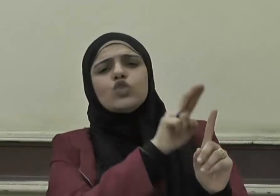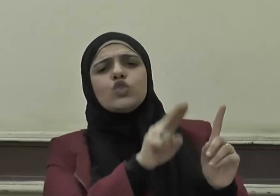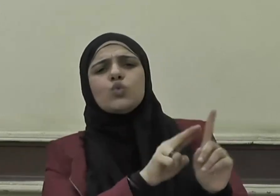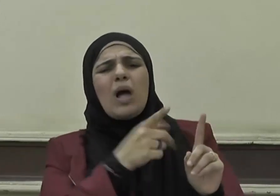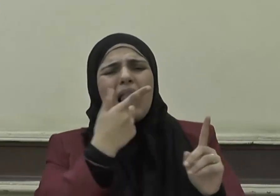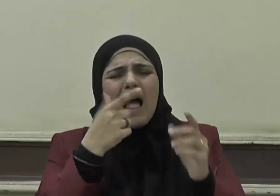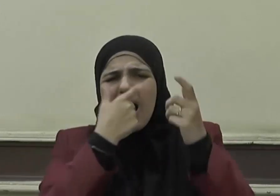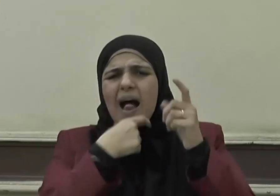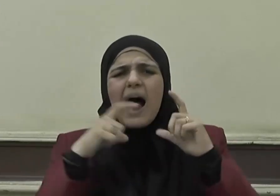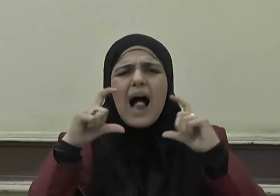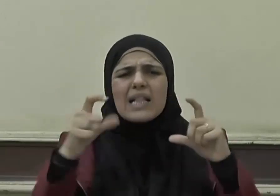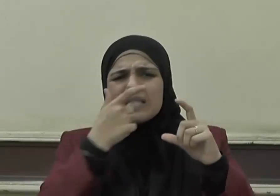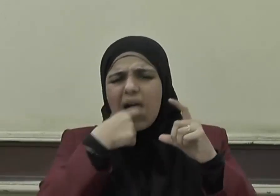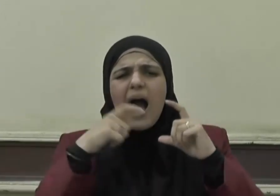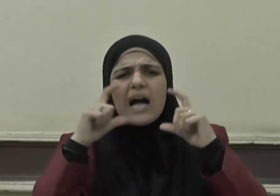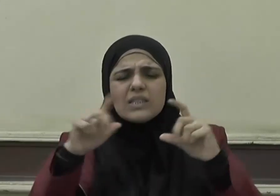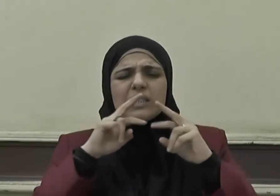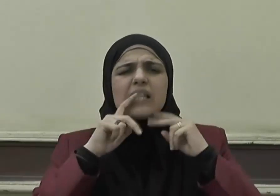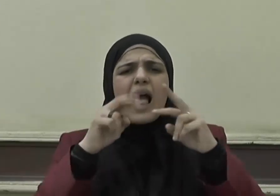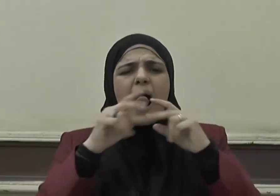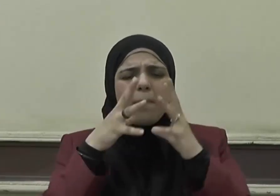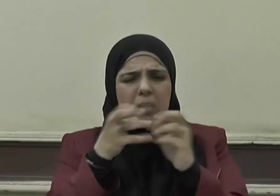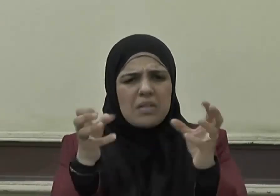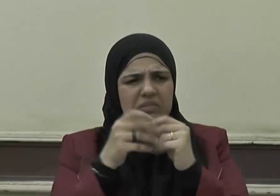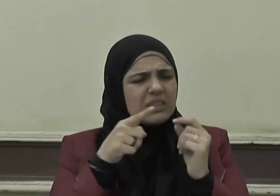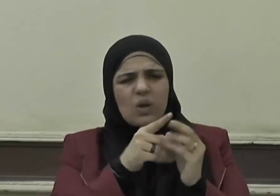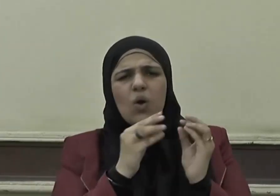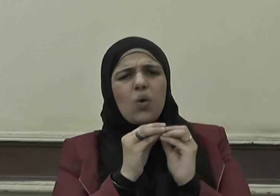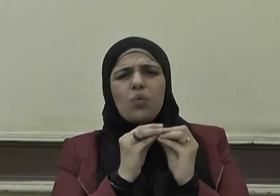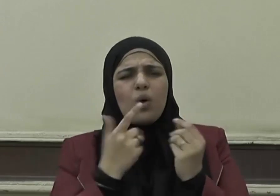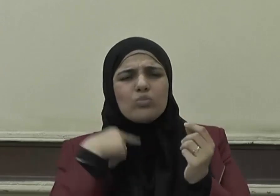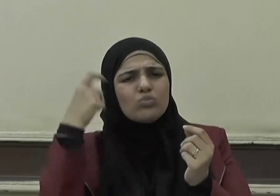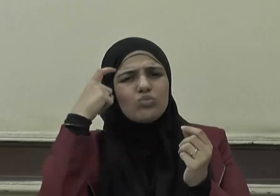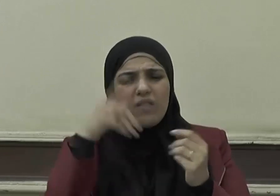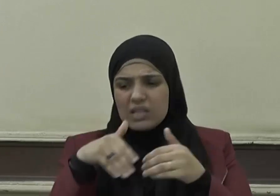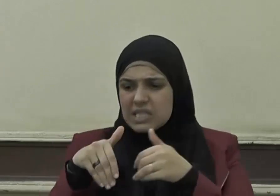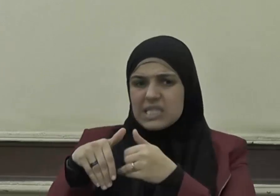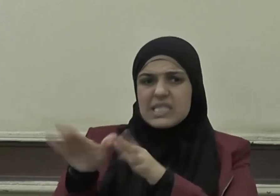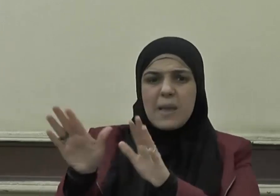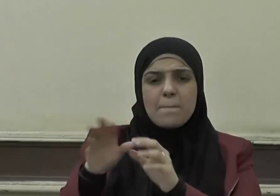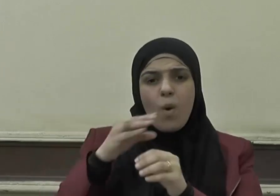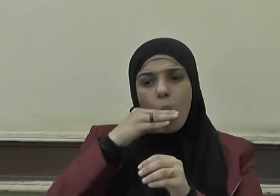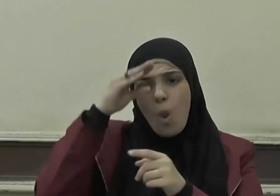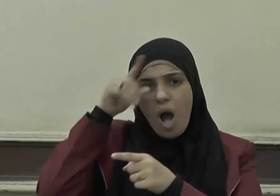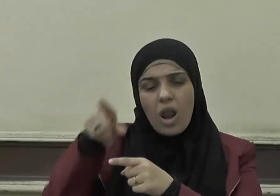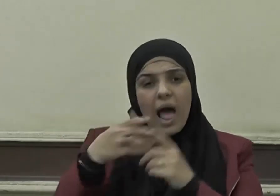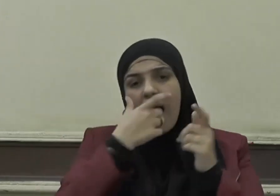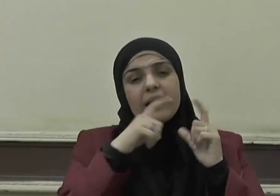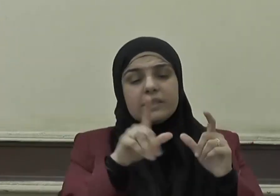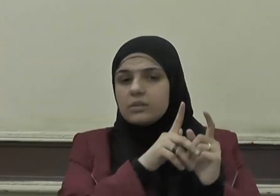الأحاديث التي تحدثوناها وتركتم القرآن فقال له